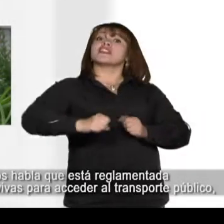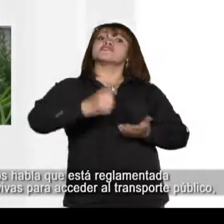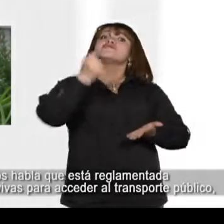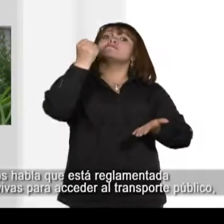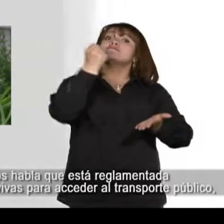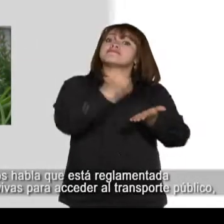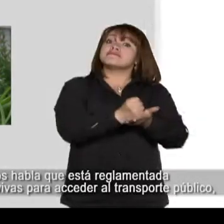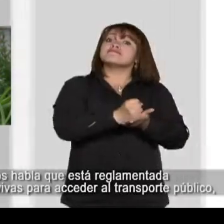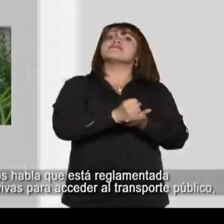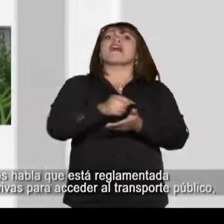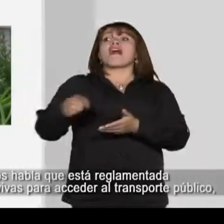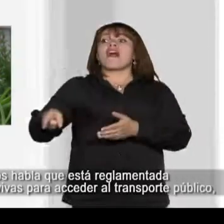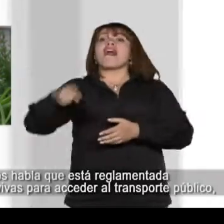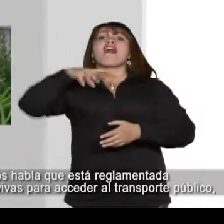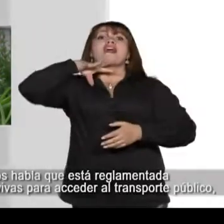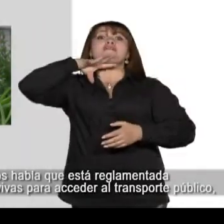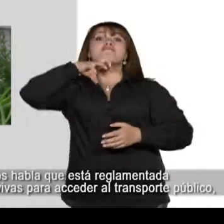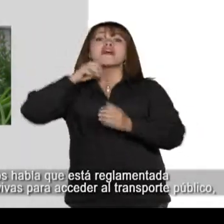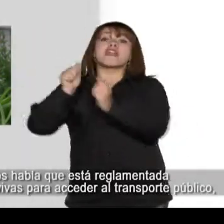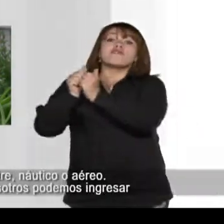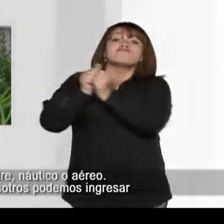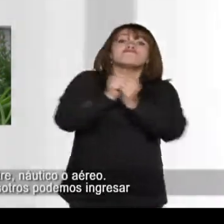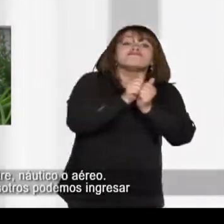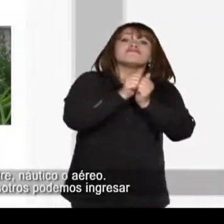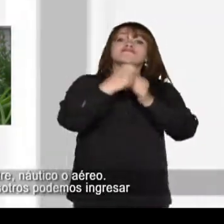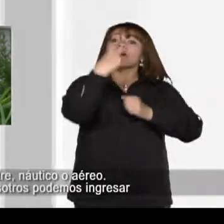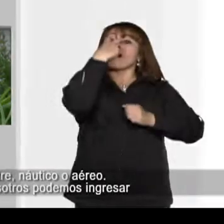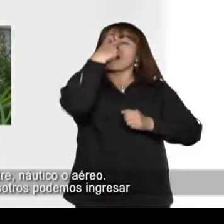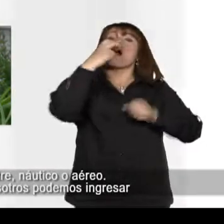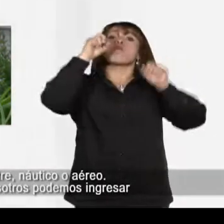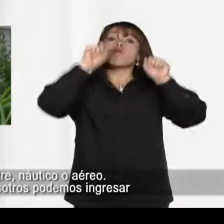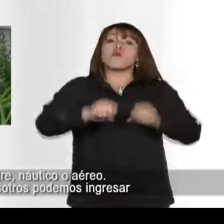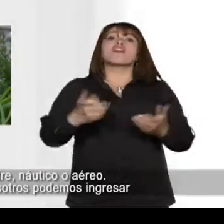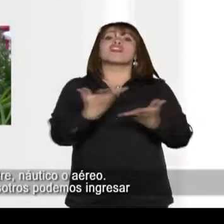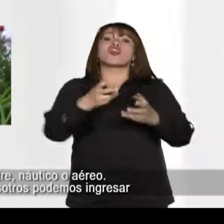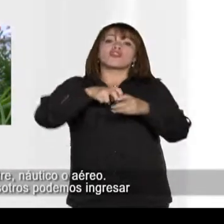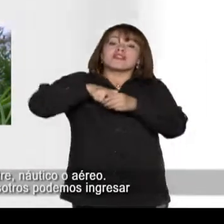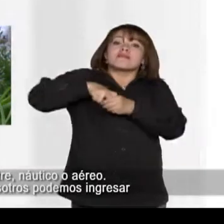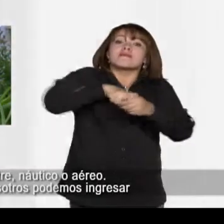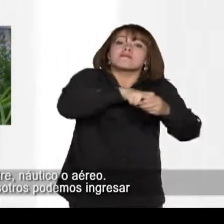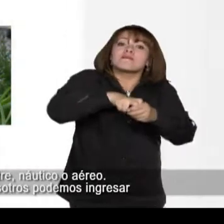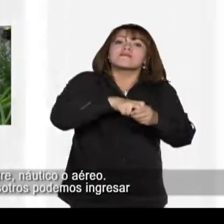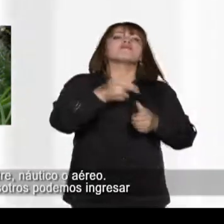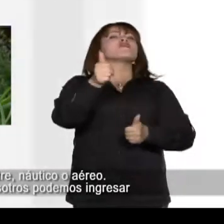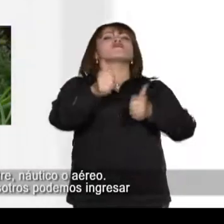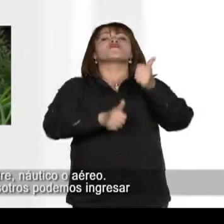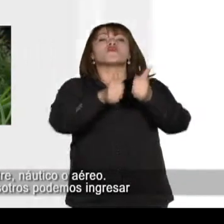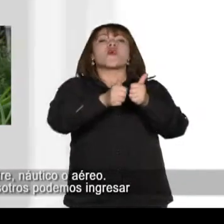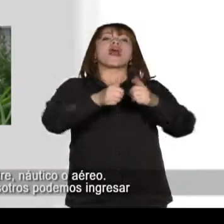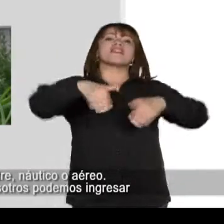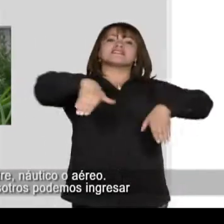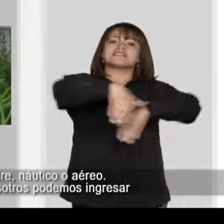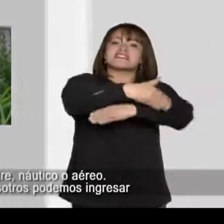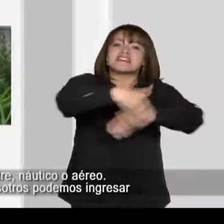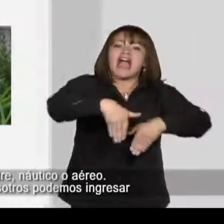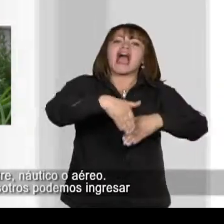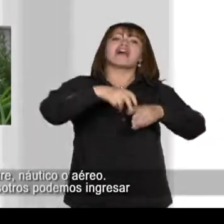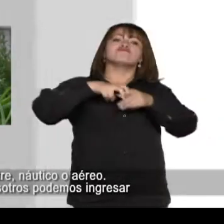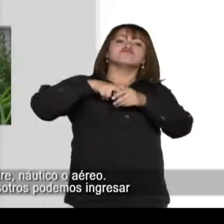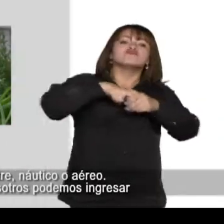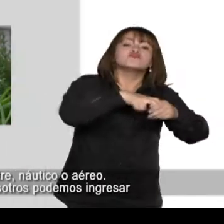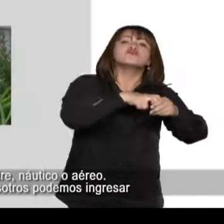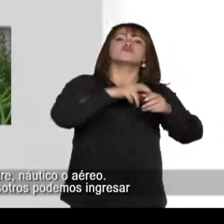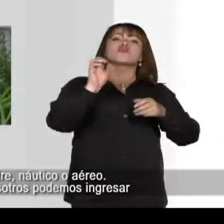de ayudas vivas para acceder al transporte público, sea este terrestre, náutico o